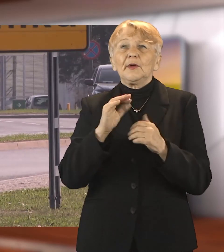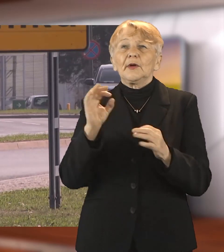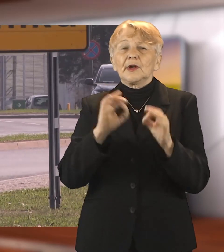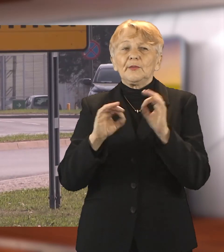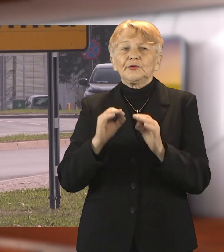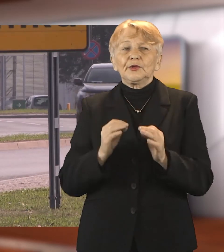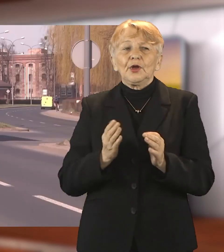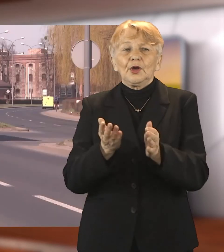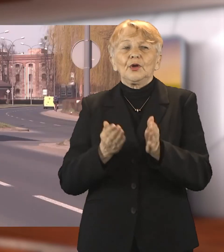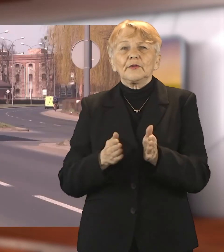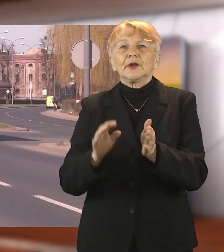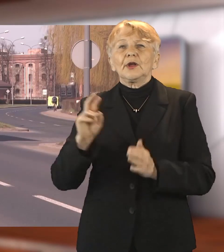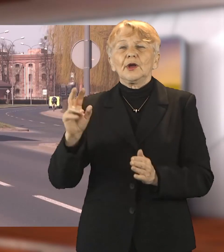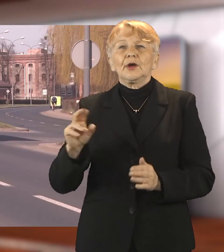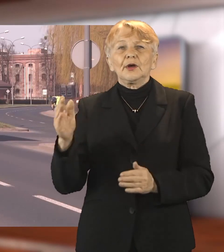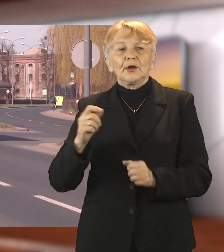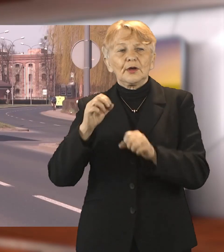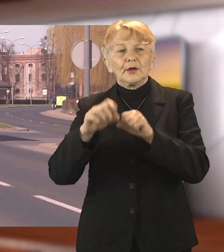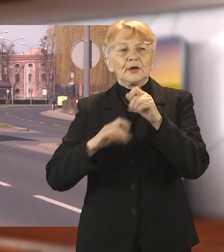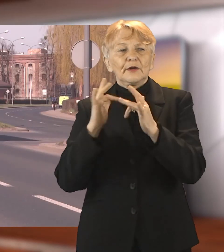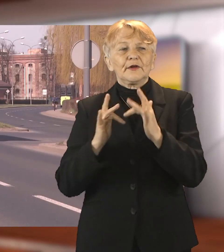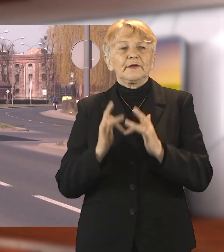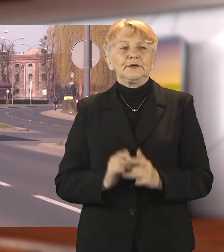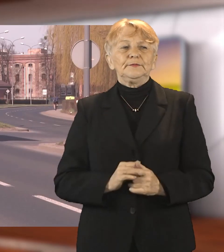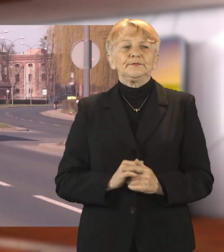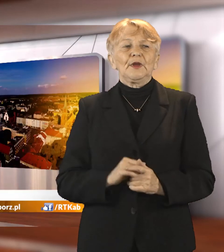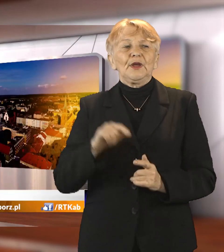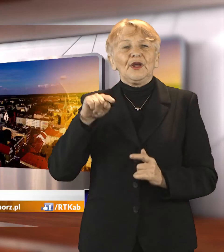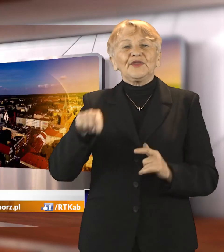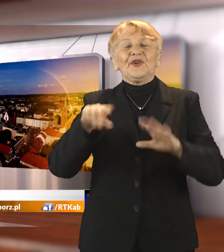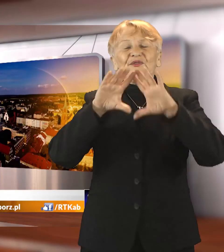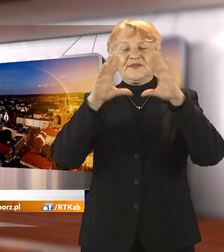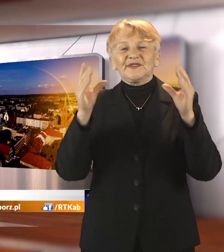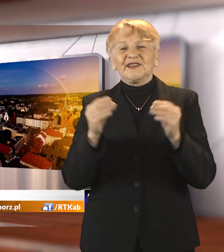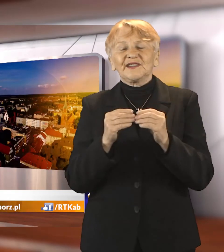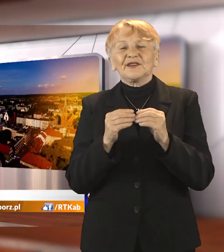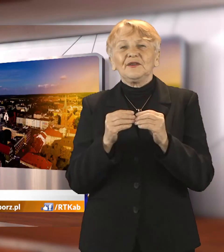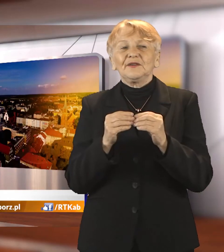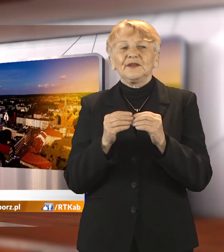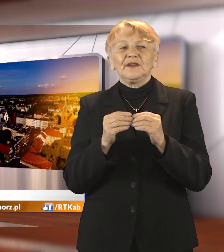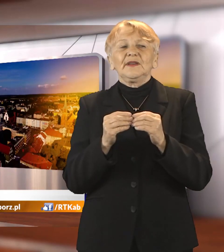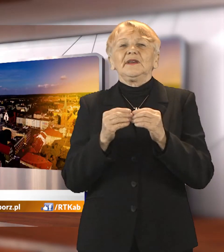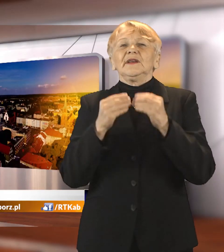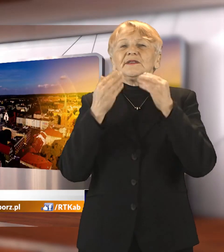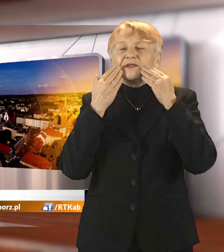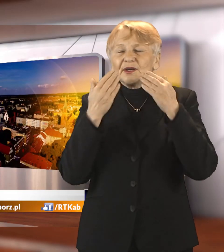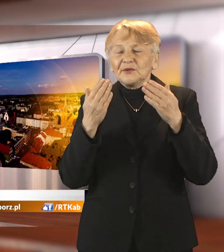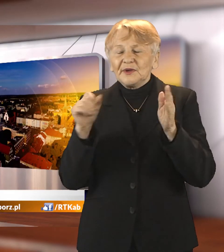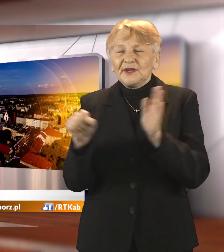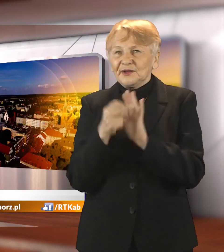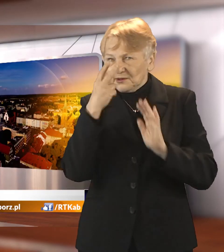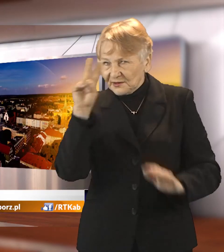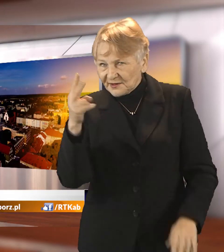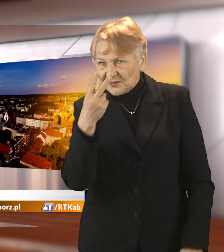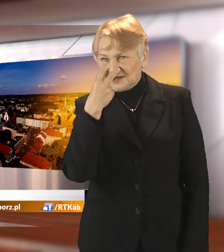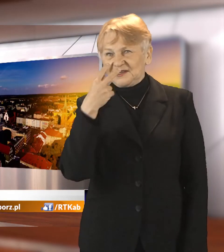musi poczekać na decyzję Urzędu Marszałkowskiego Województwa Śląskiego. To wszystko, co dziś dla Państwa przygotowaliśmy. Dziękuję